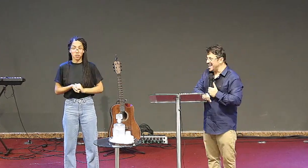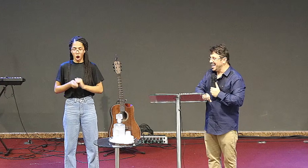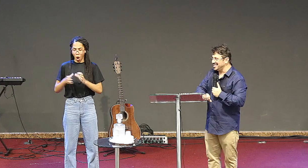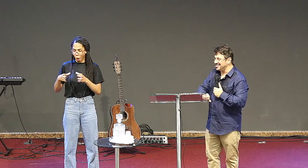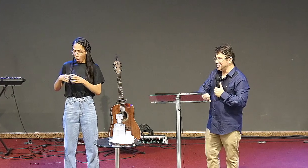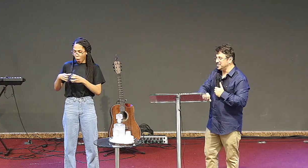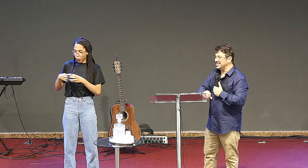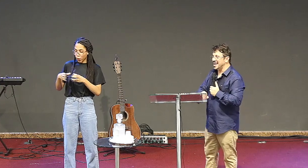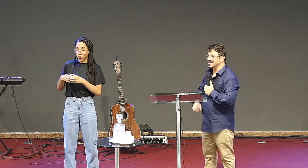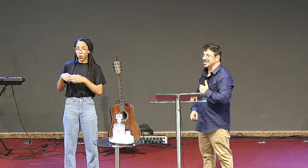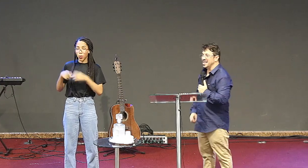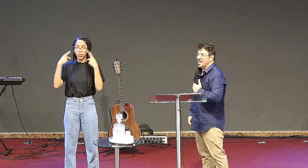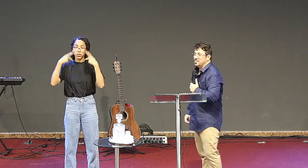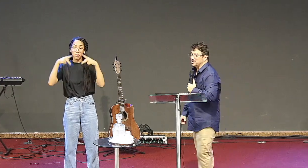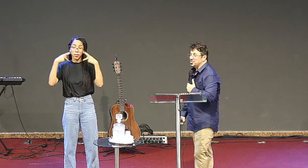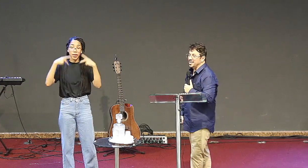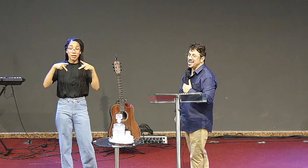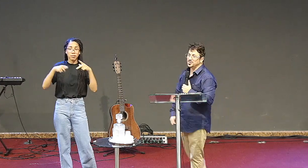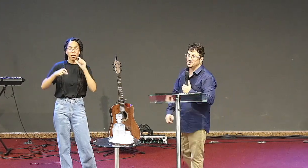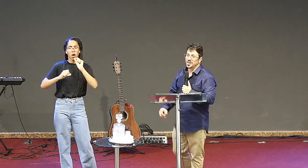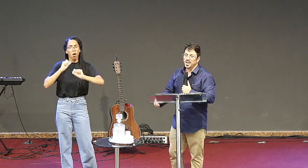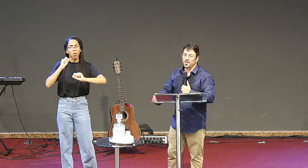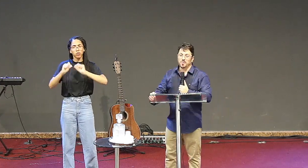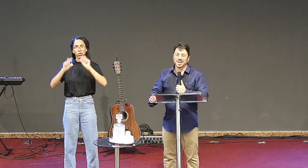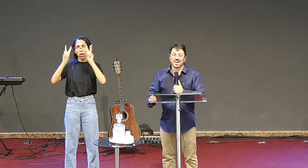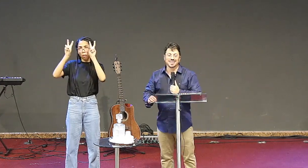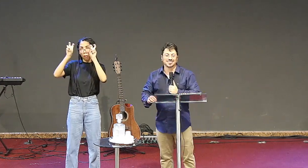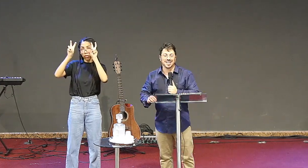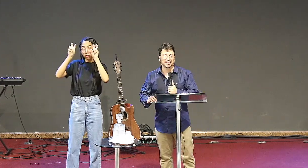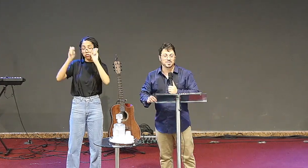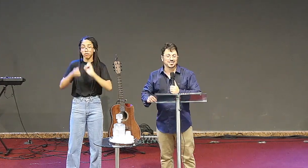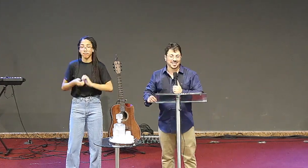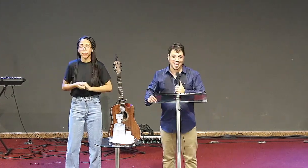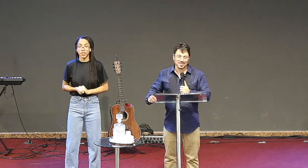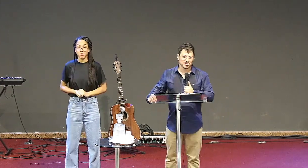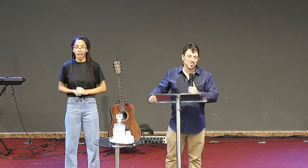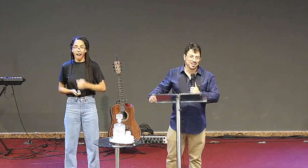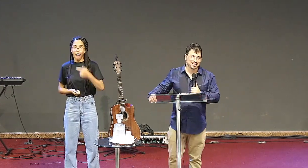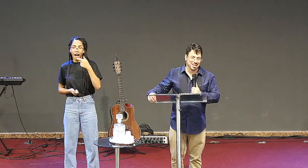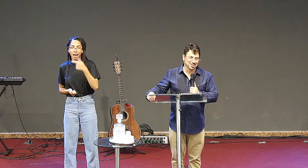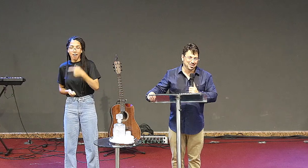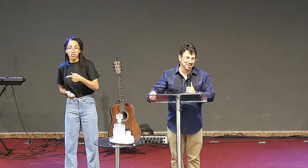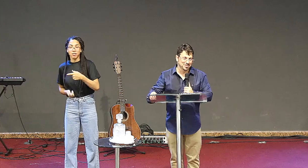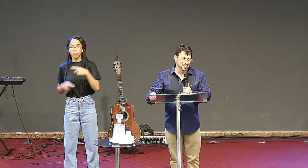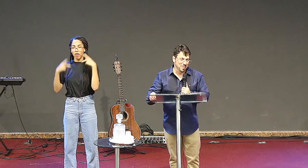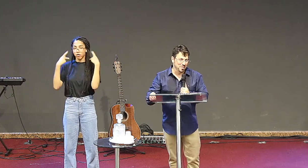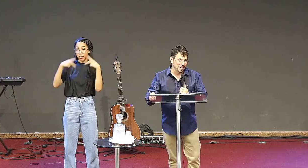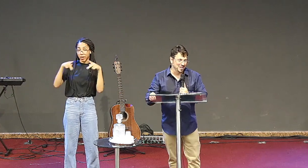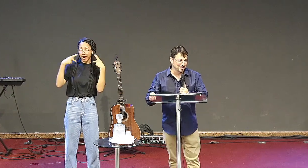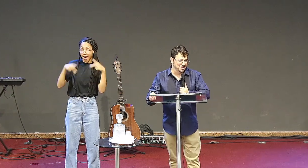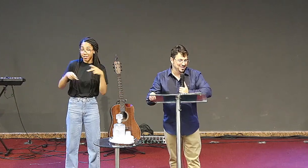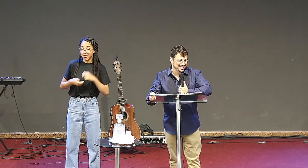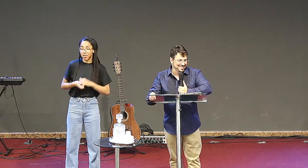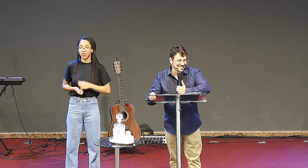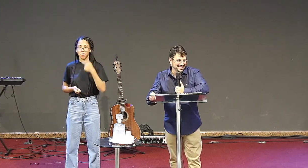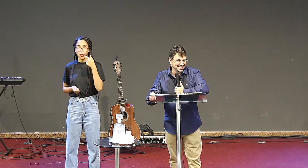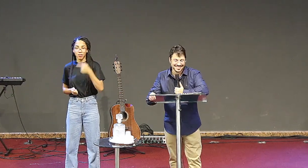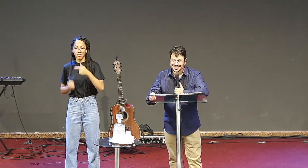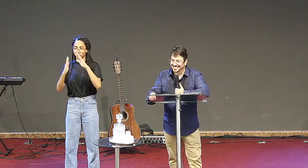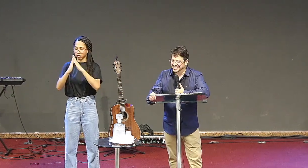sobre o quê? Essa série de mensagens, pastor Cléristo, eu vou pregar sete mensagens sobre as sete igrejas do Apocalipse,